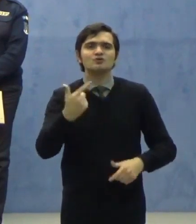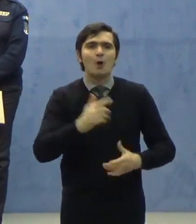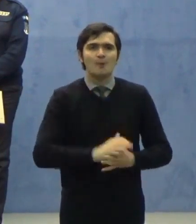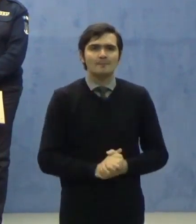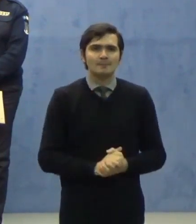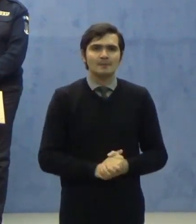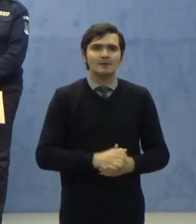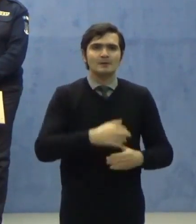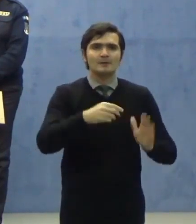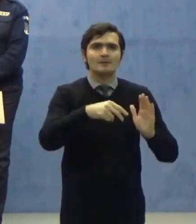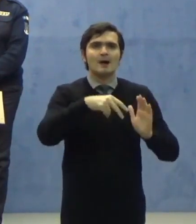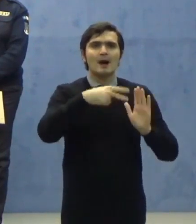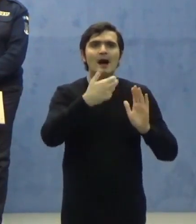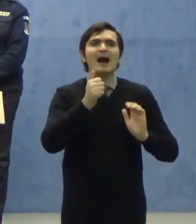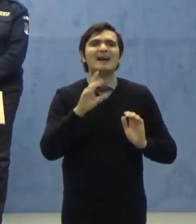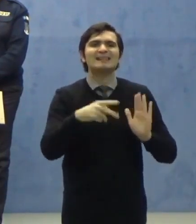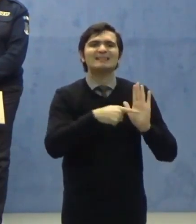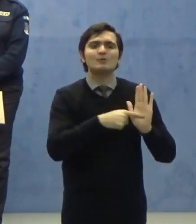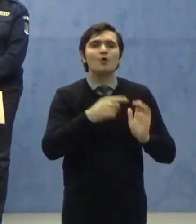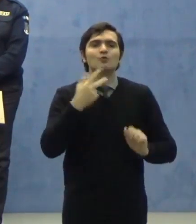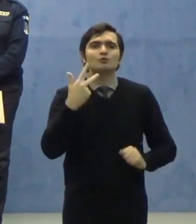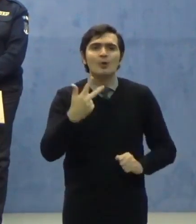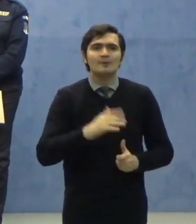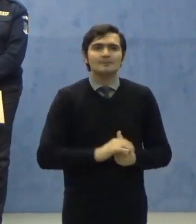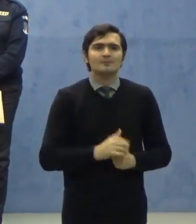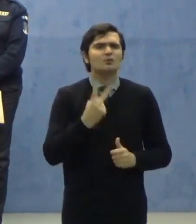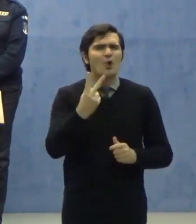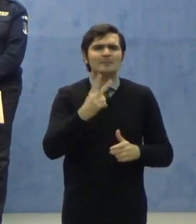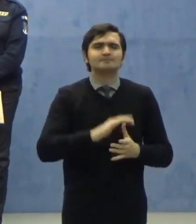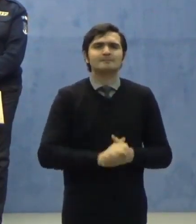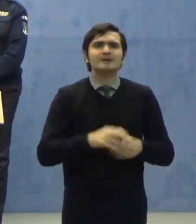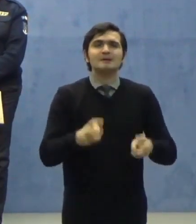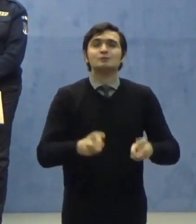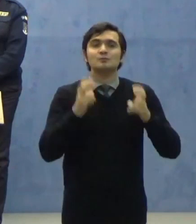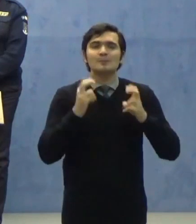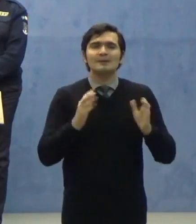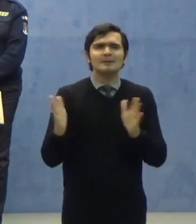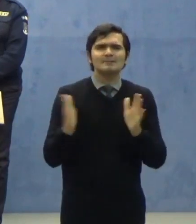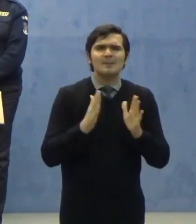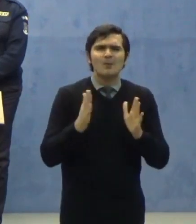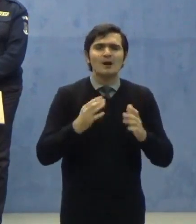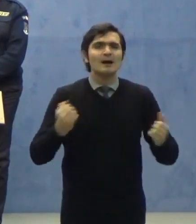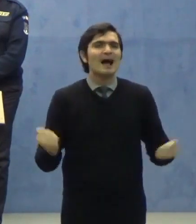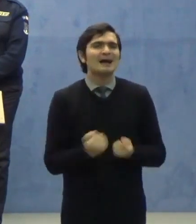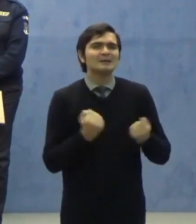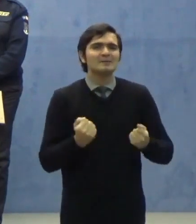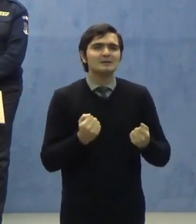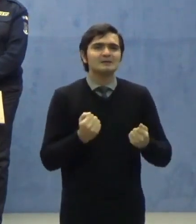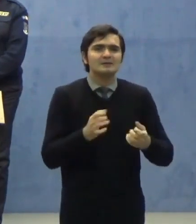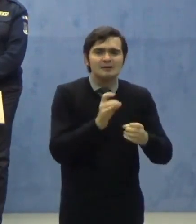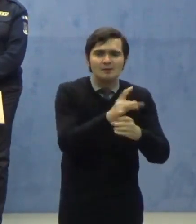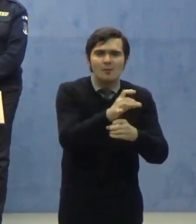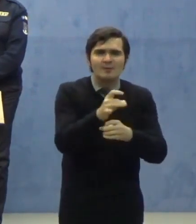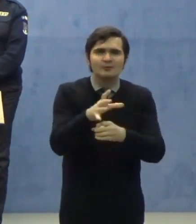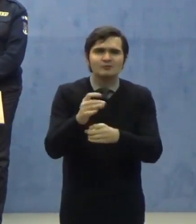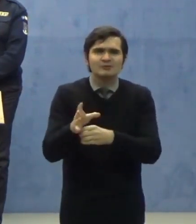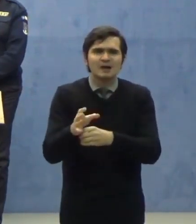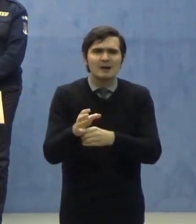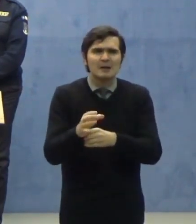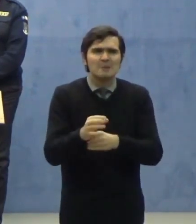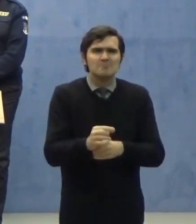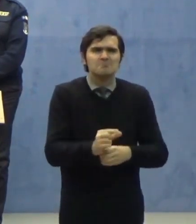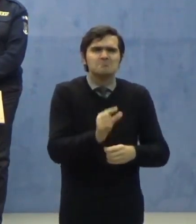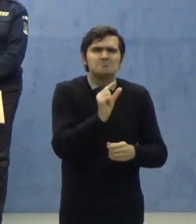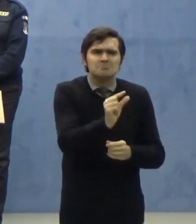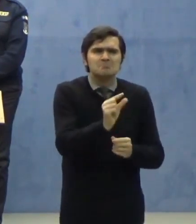Articolul 2. Se suspendă temporar activitățile de comercializare cu amănuntul a produselor și